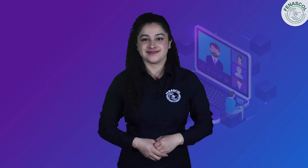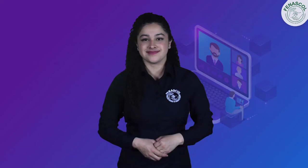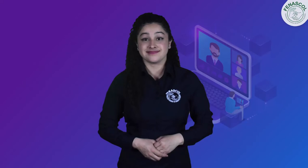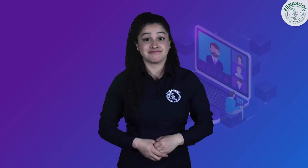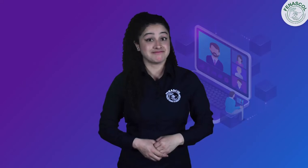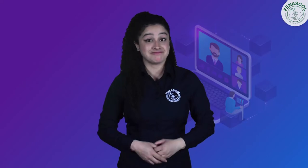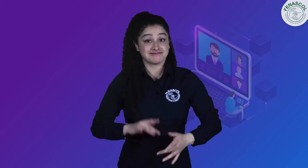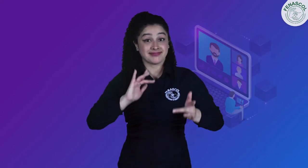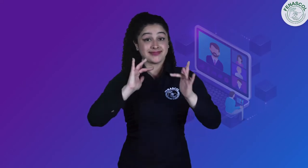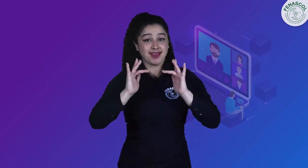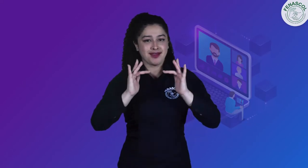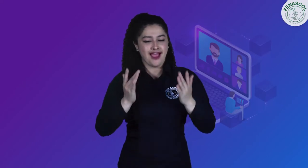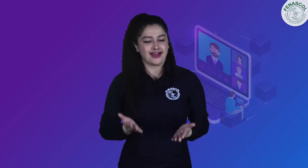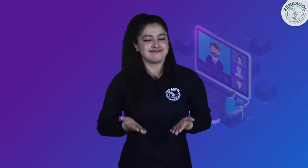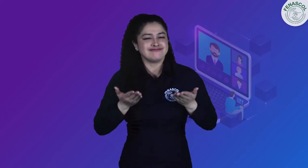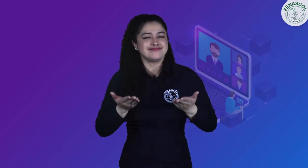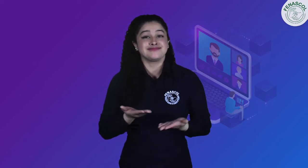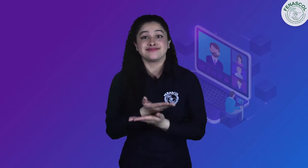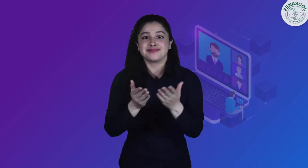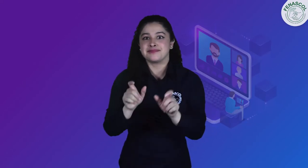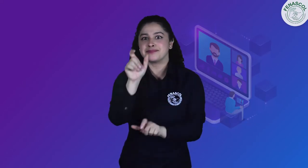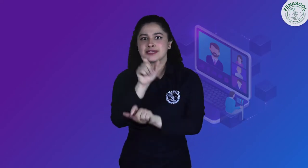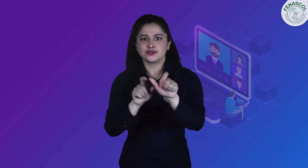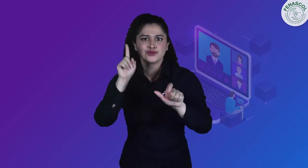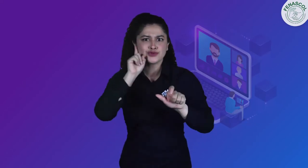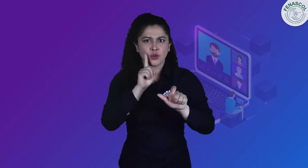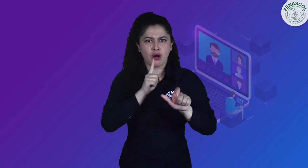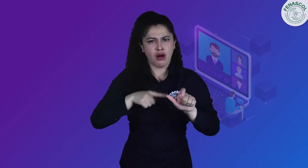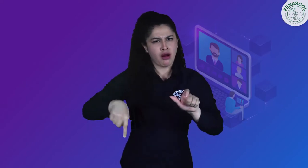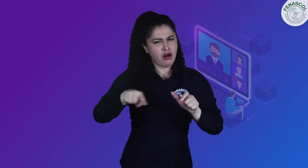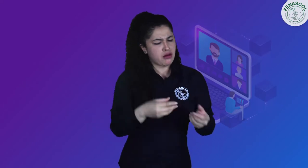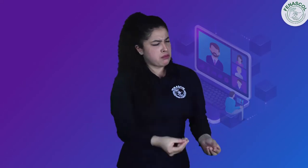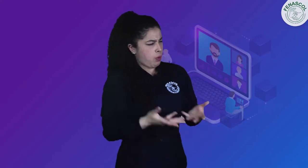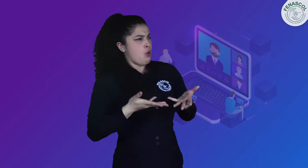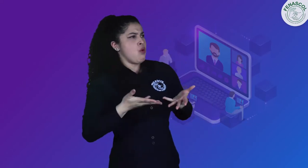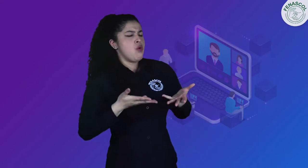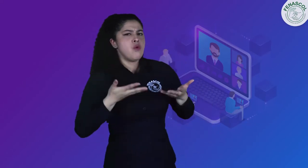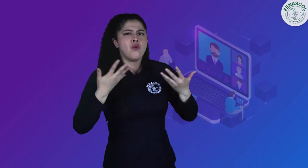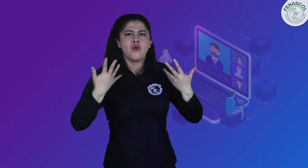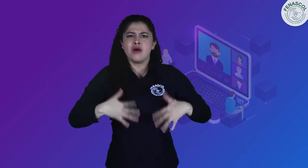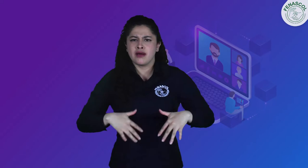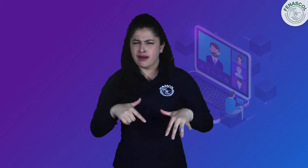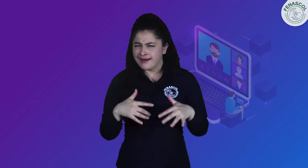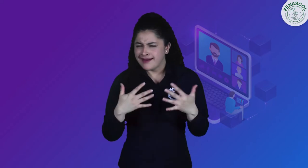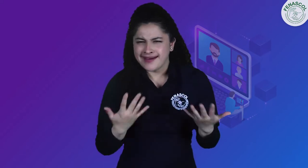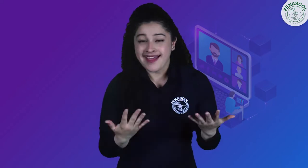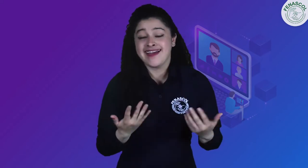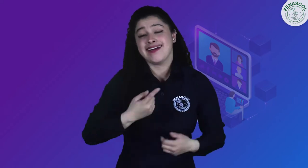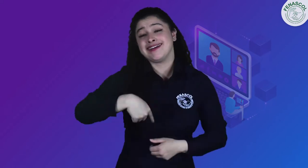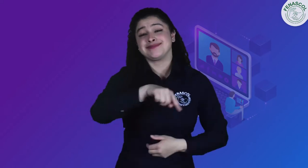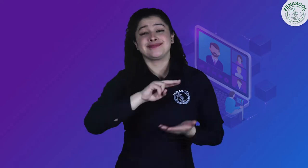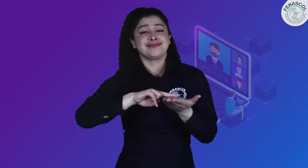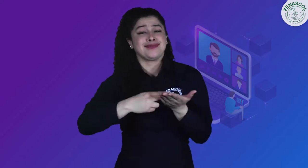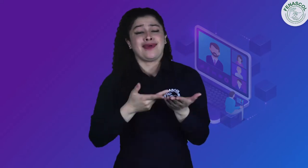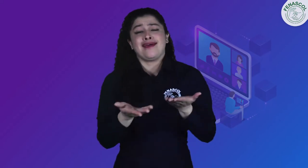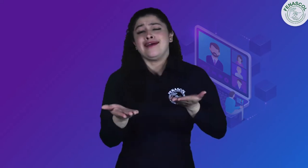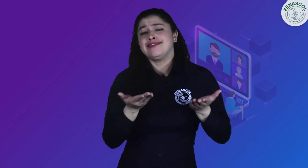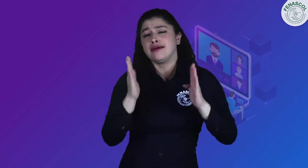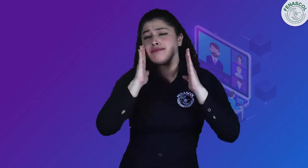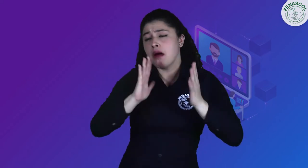Centro de Relevo pone a disposición el servicio de interpretación en lengua de señas colombiana, generando impacto en las personas sordas al permitirles